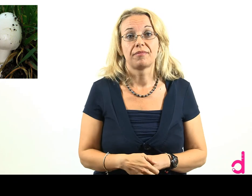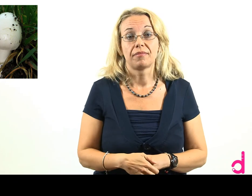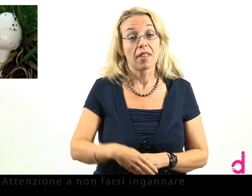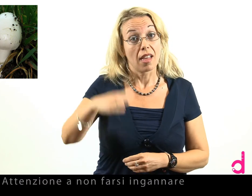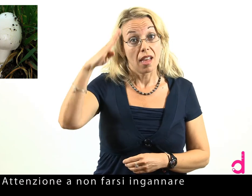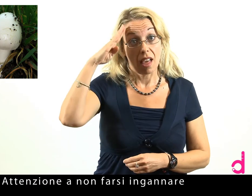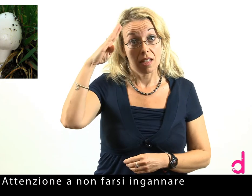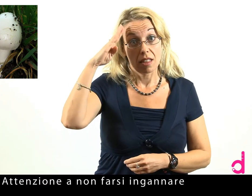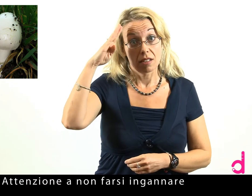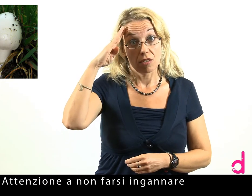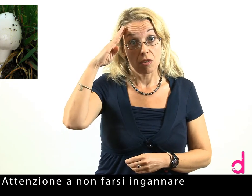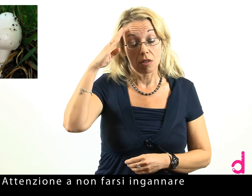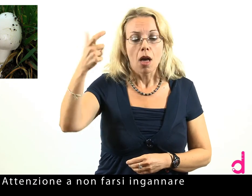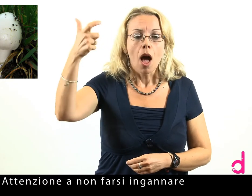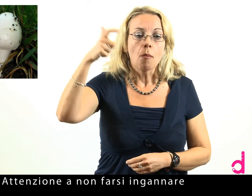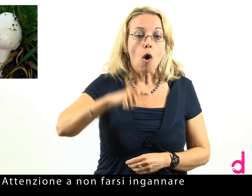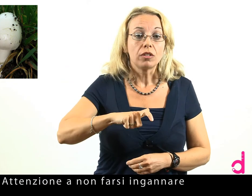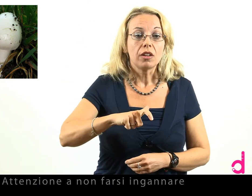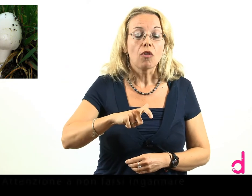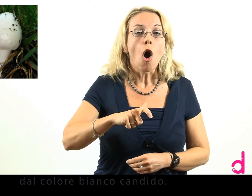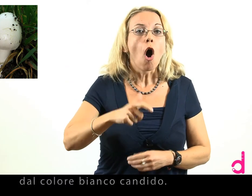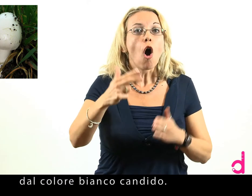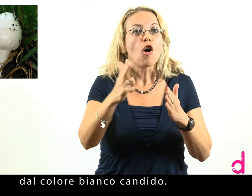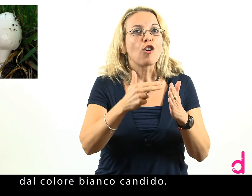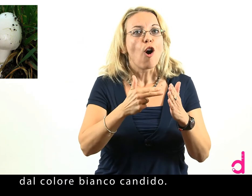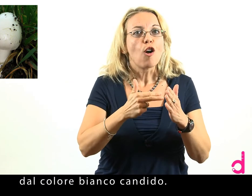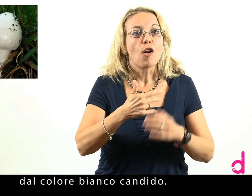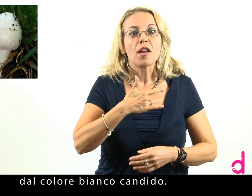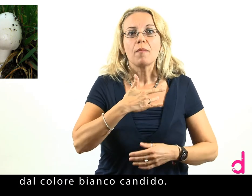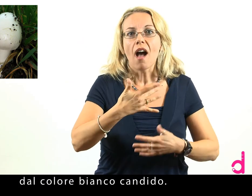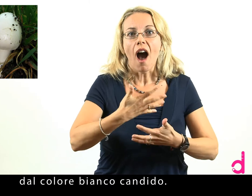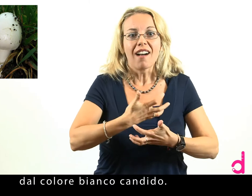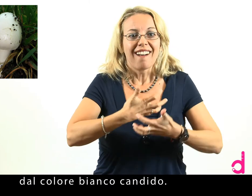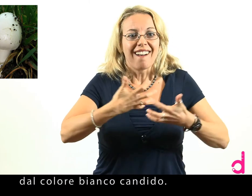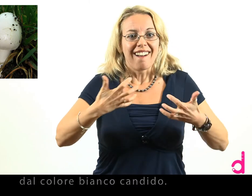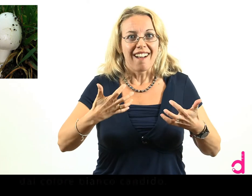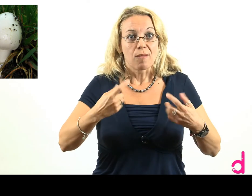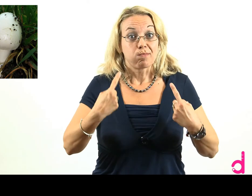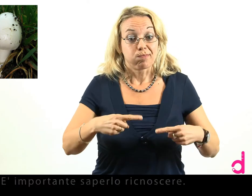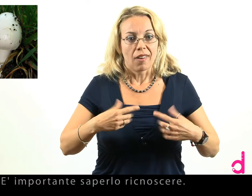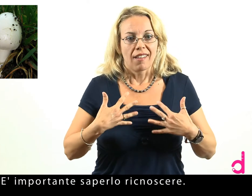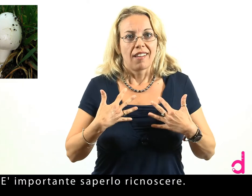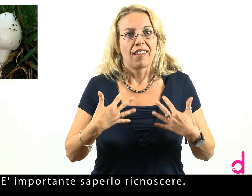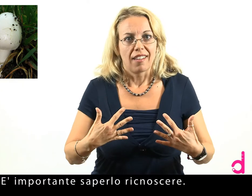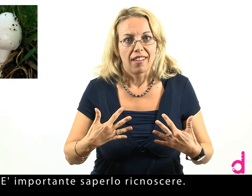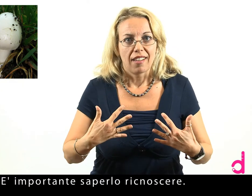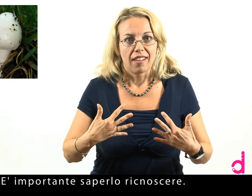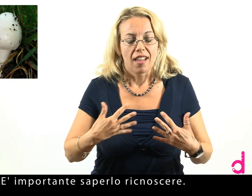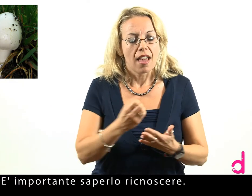Attenzione a non farsi ingannare dal colore bianco candido. È importante saperlo